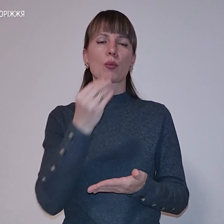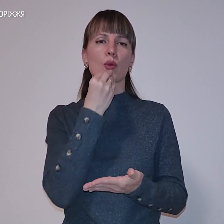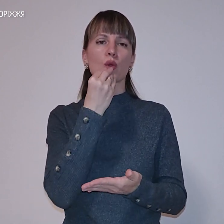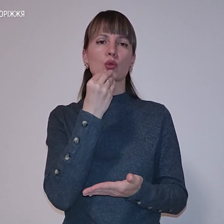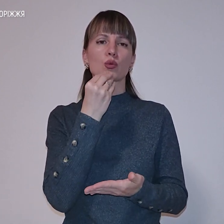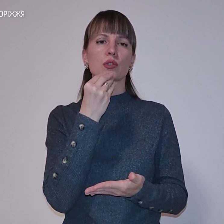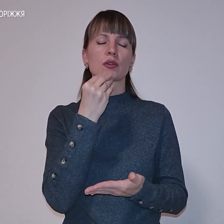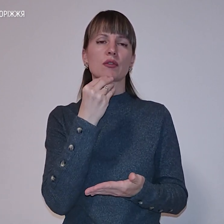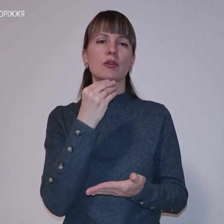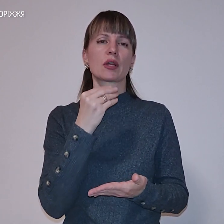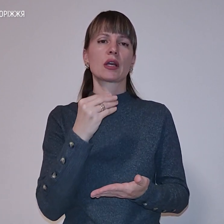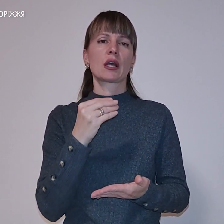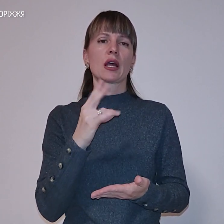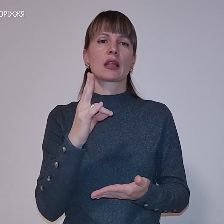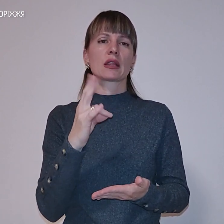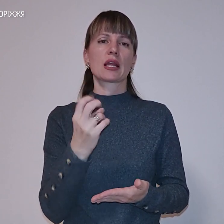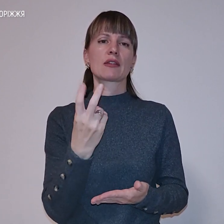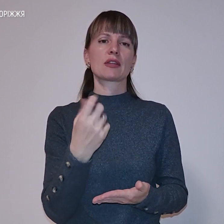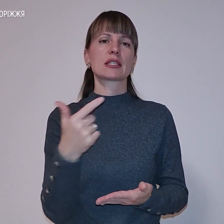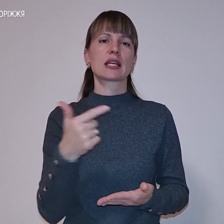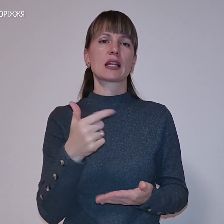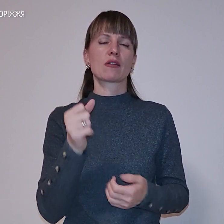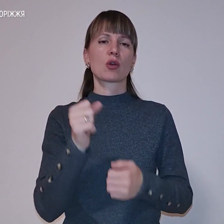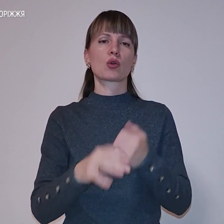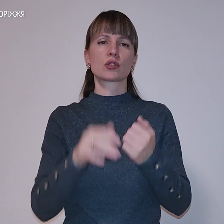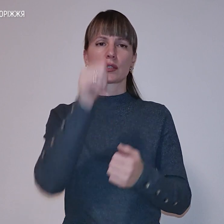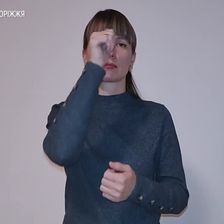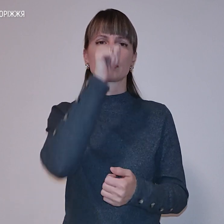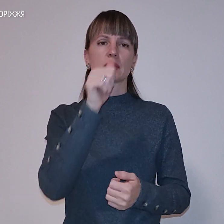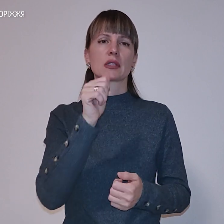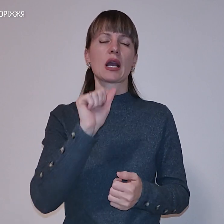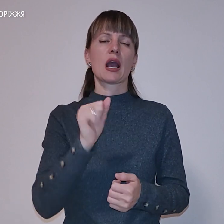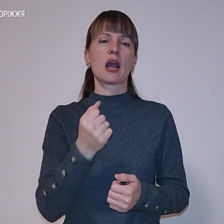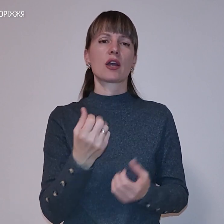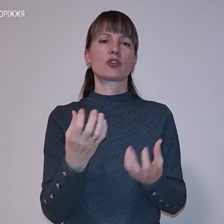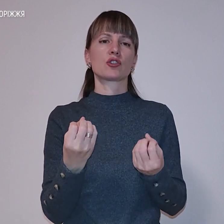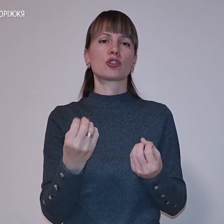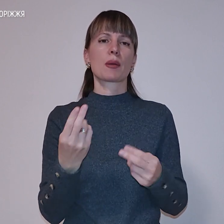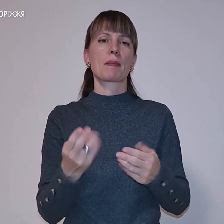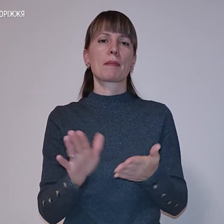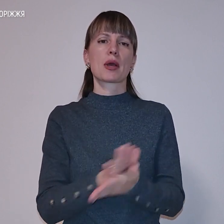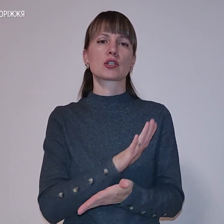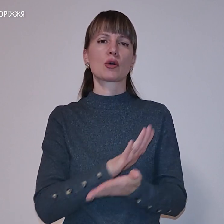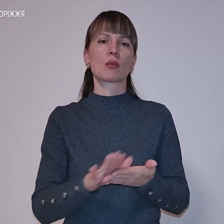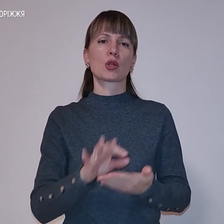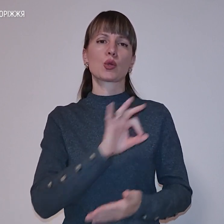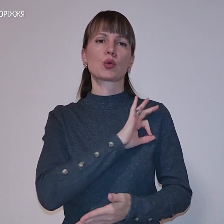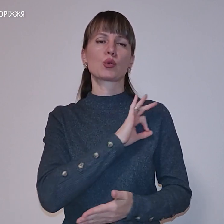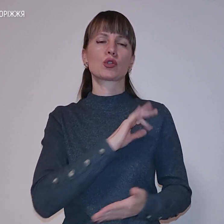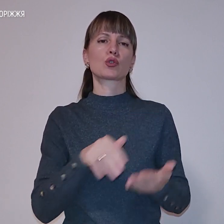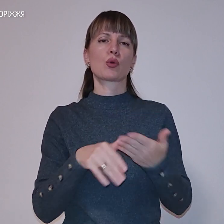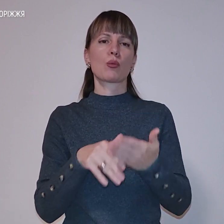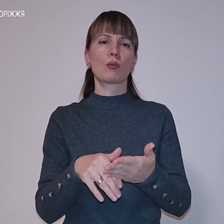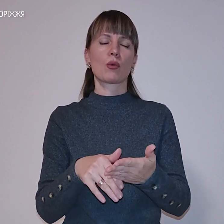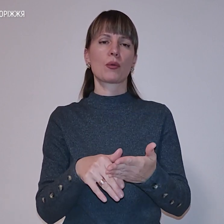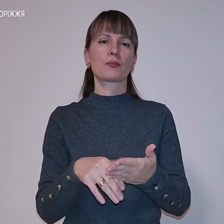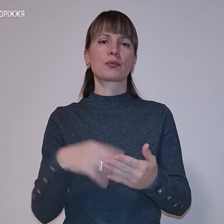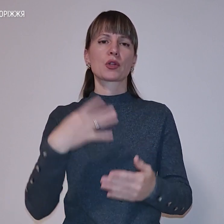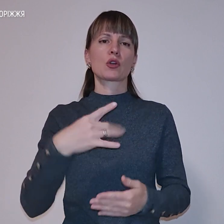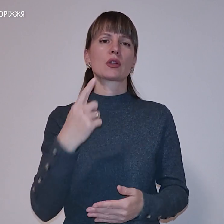харчування на 200 гривень щомісяця, а також безоплатну юридичну допомогу. 41-річний